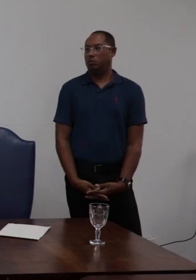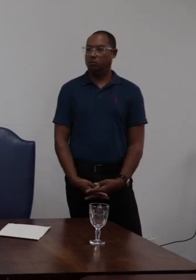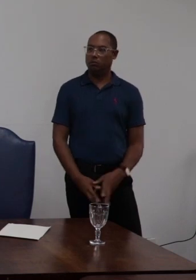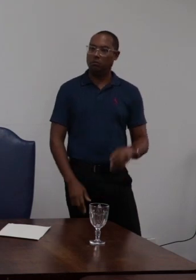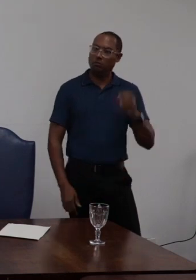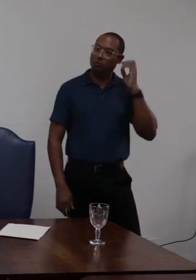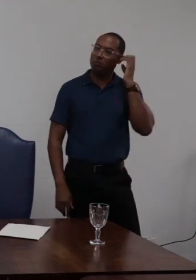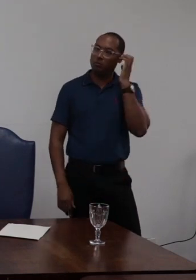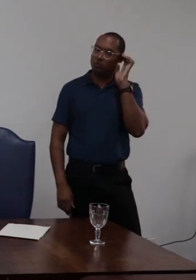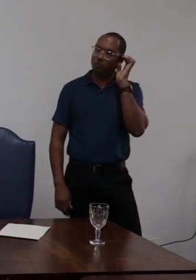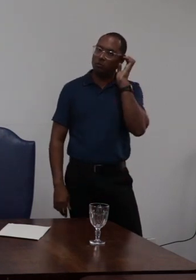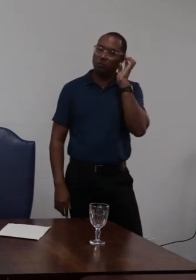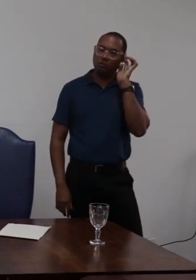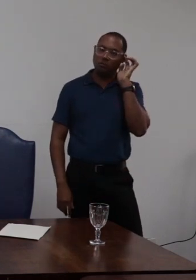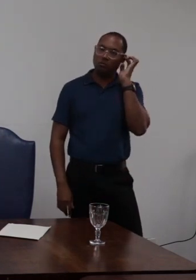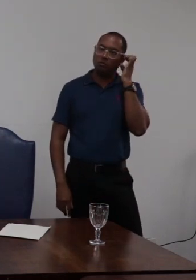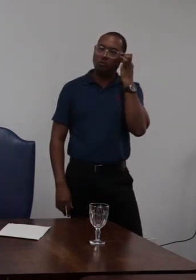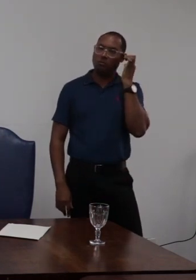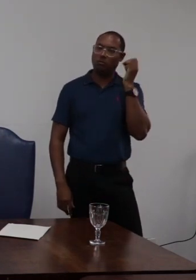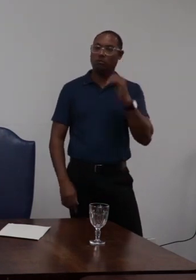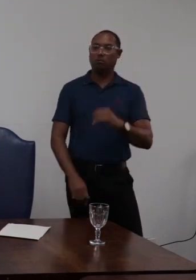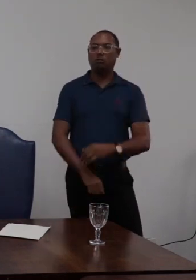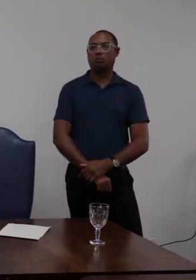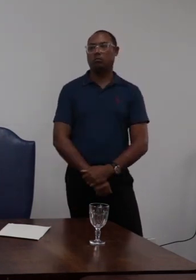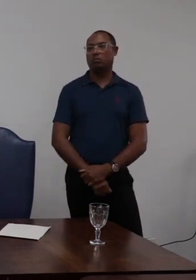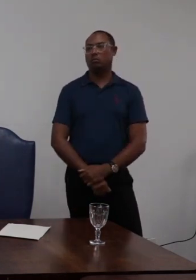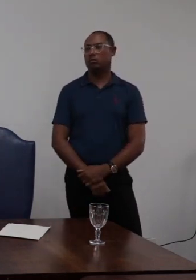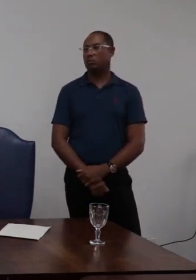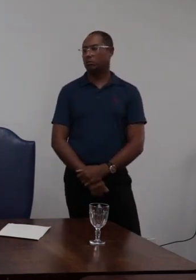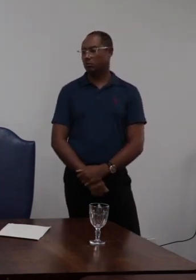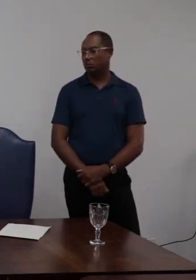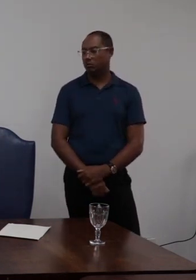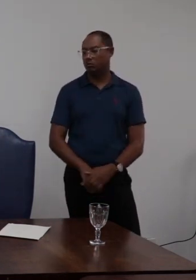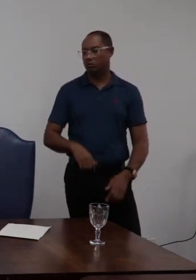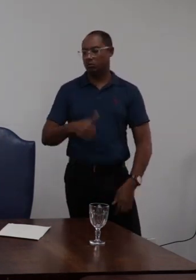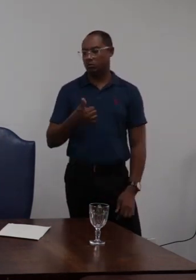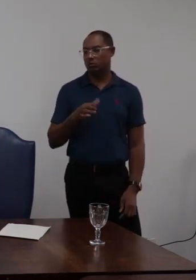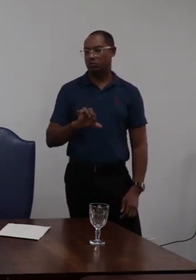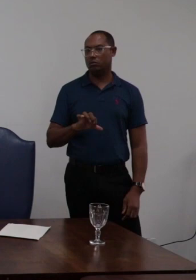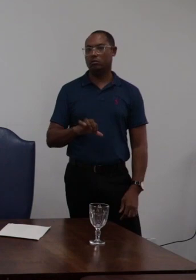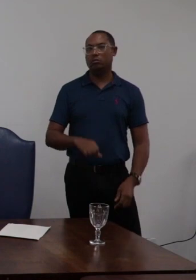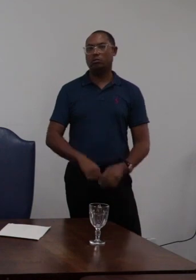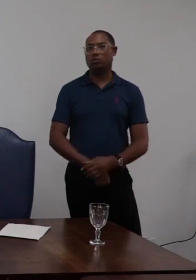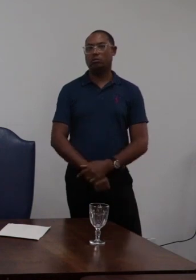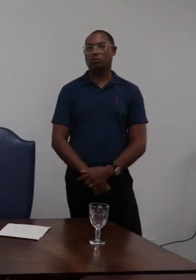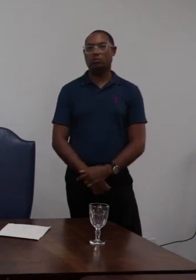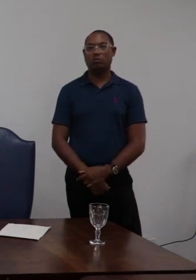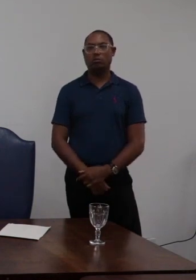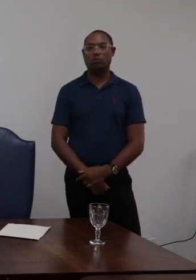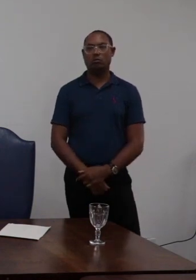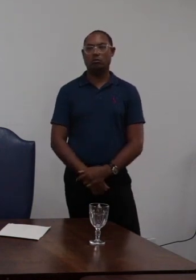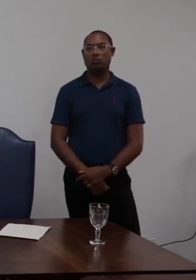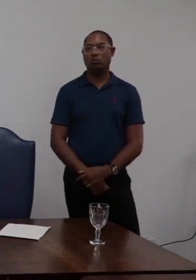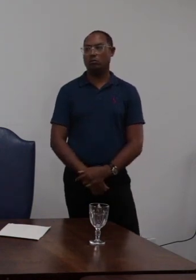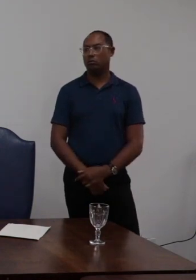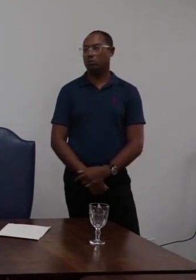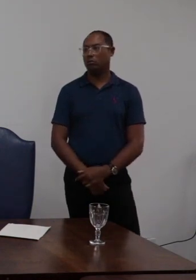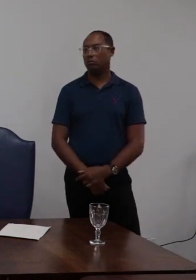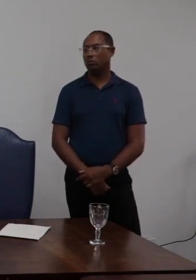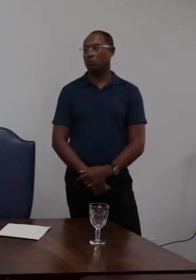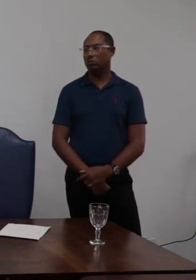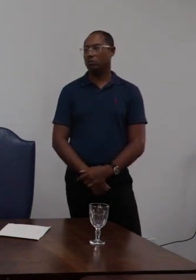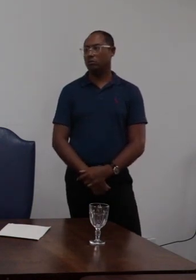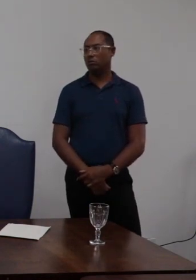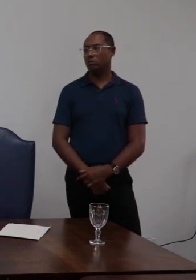12, 13, 14, 15, 16, 17, 18, 19 conselheiros presentes no recinto do